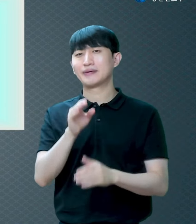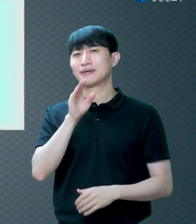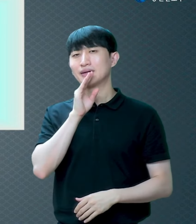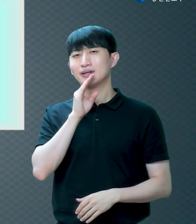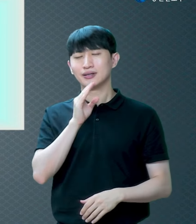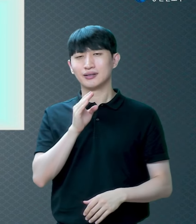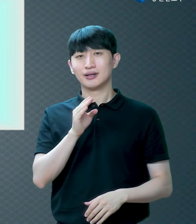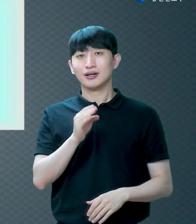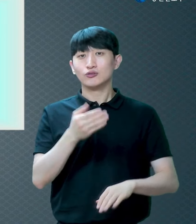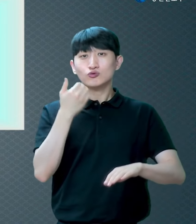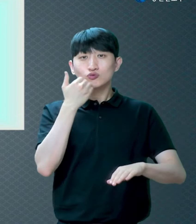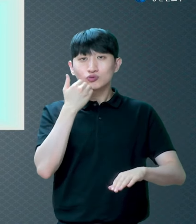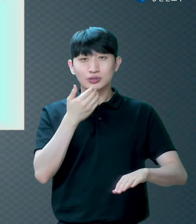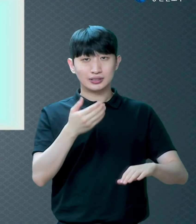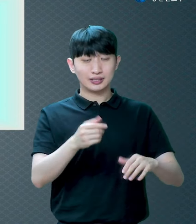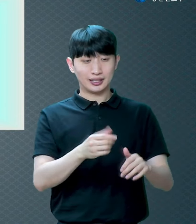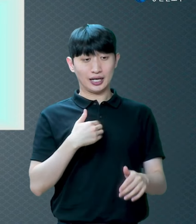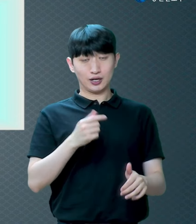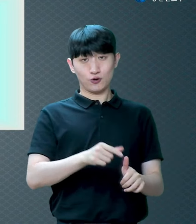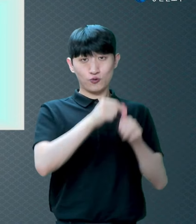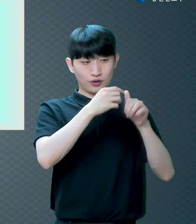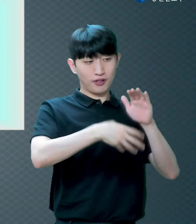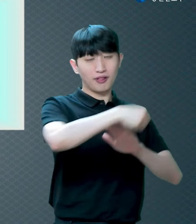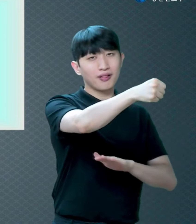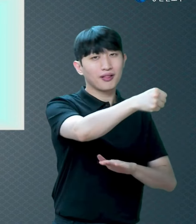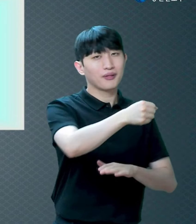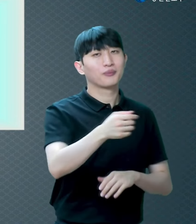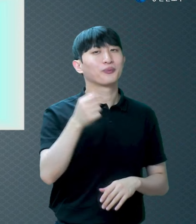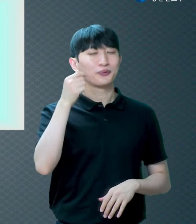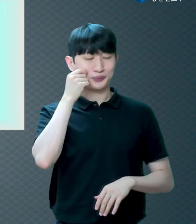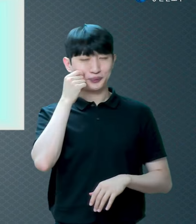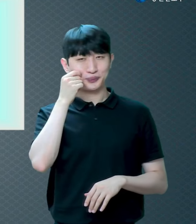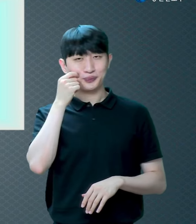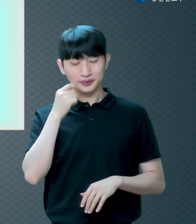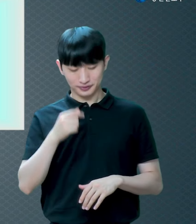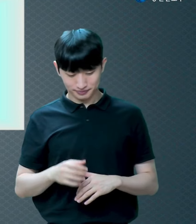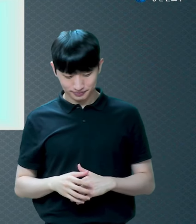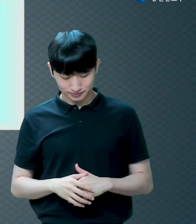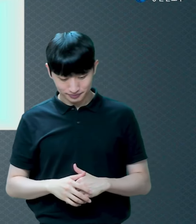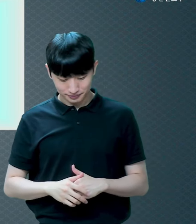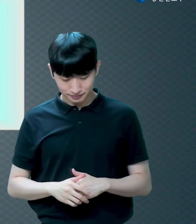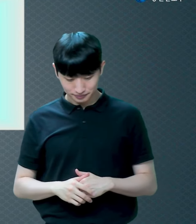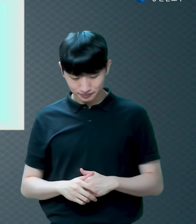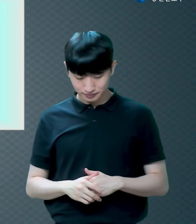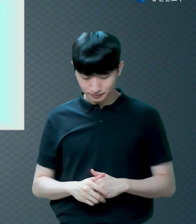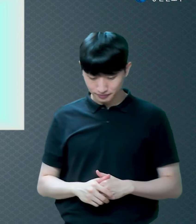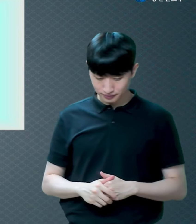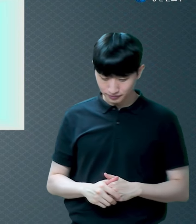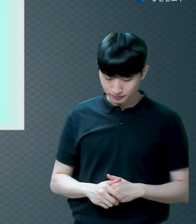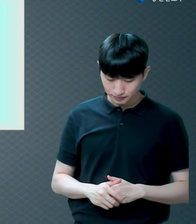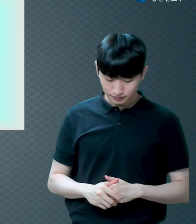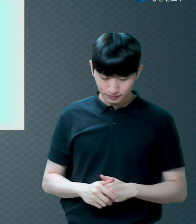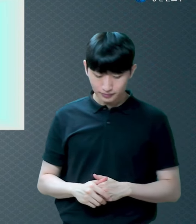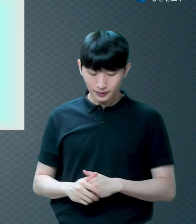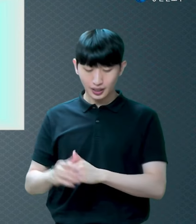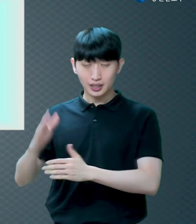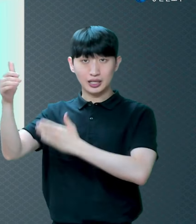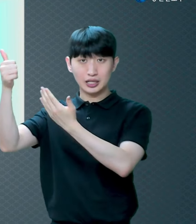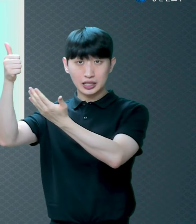아니하시고 우리 모든 사람을 위하여 내어주시니가 어찌 그 아들과 함께